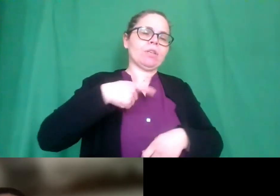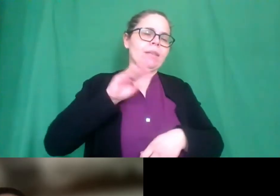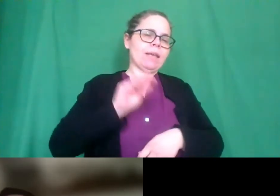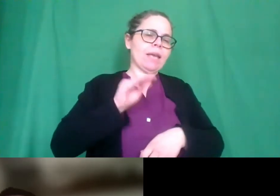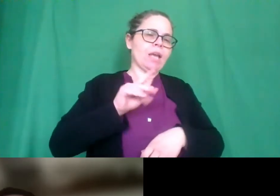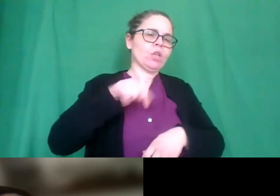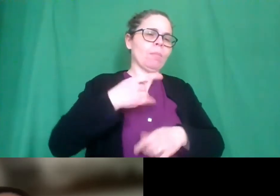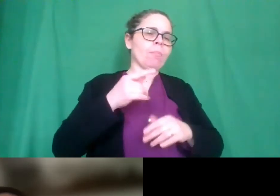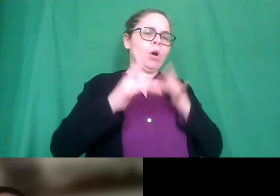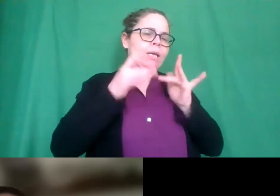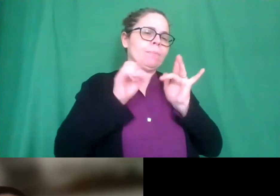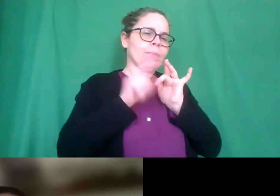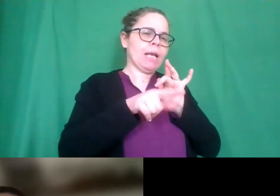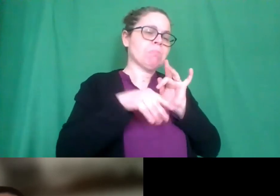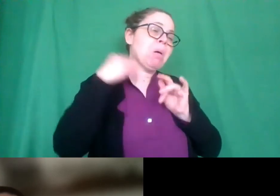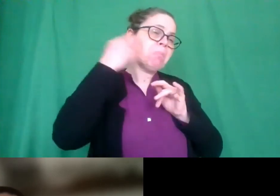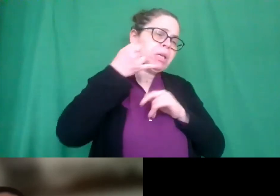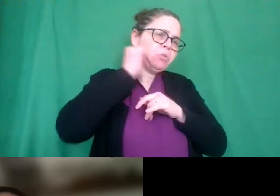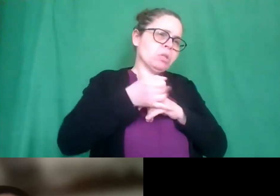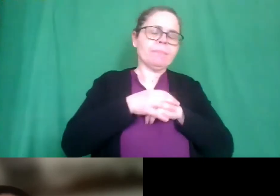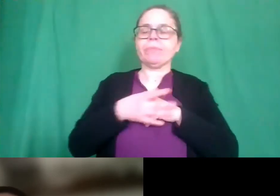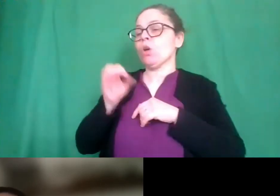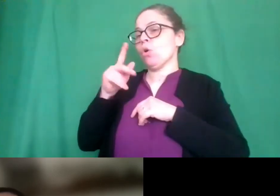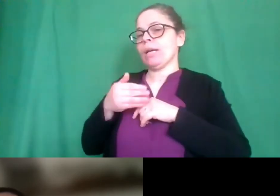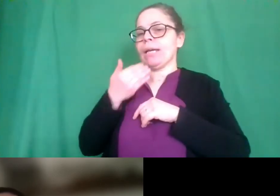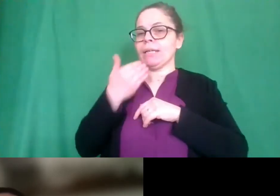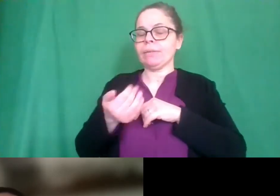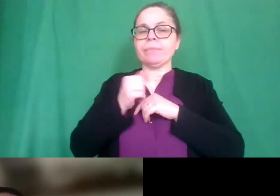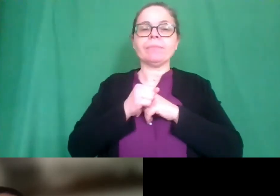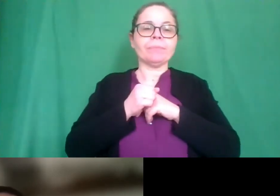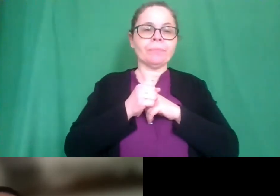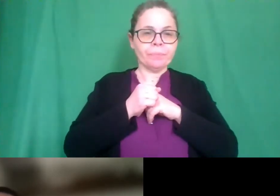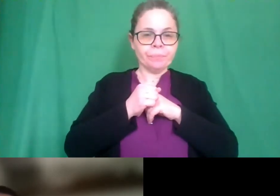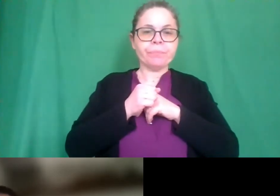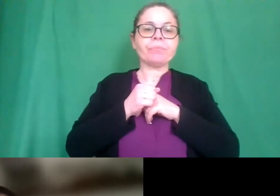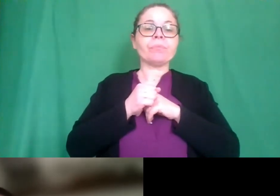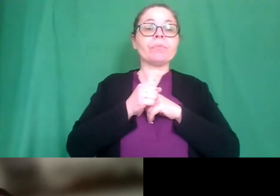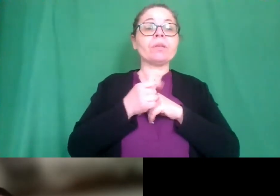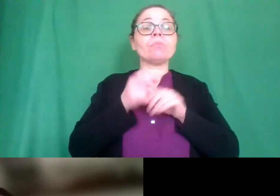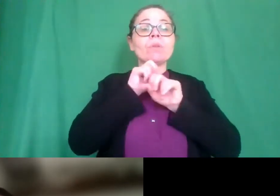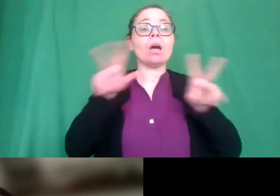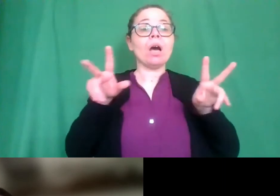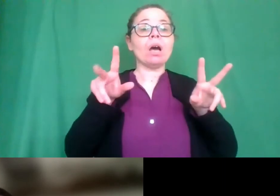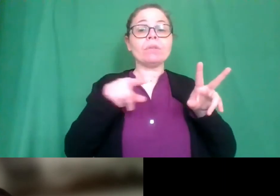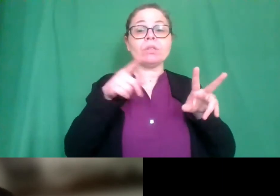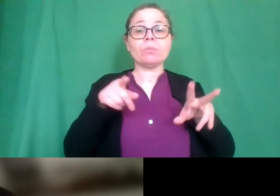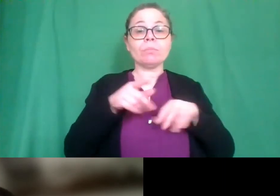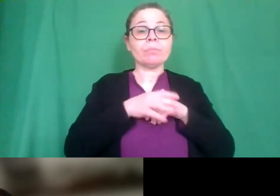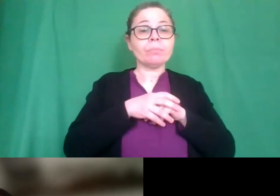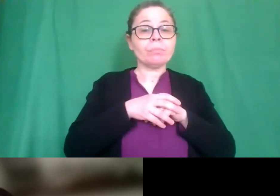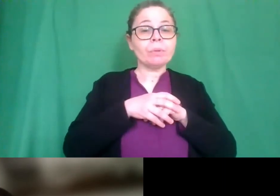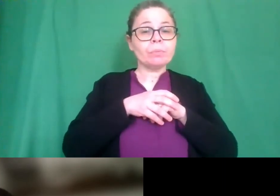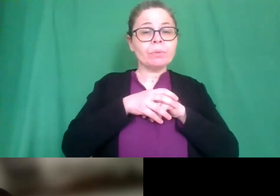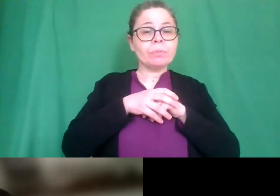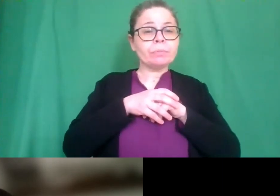mail ma penso che si possa fare ok questo evento lo dico a tutti è registrato e